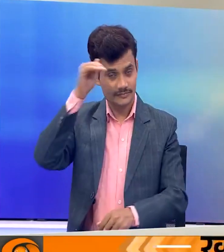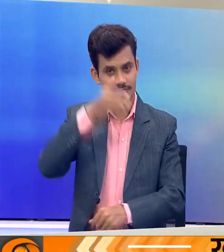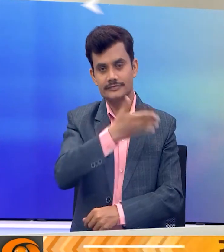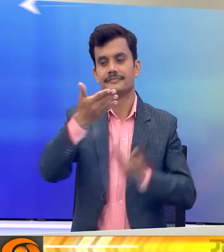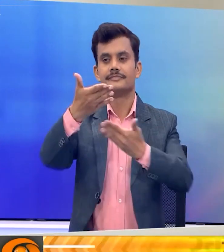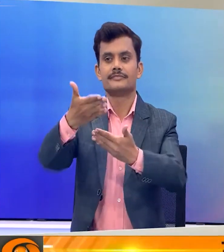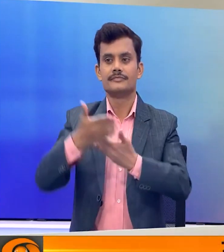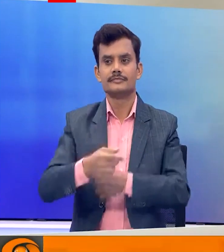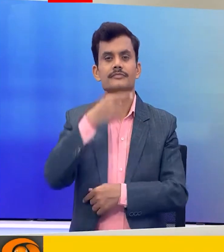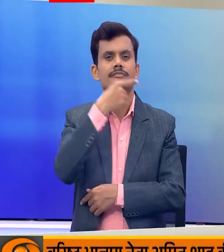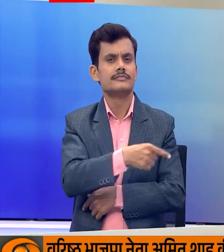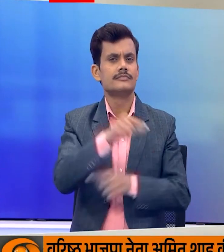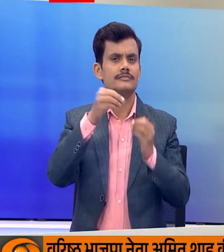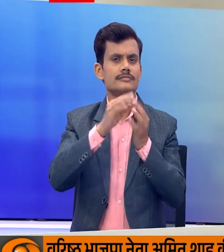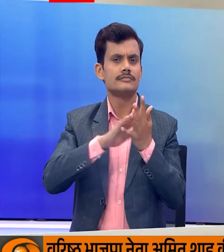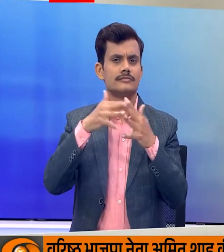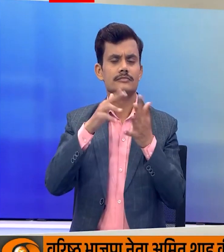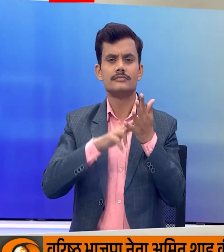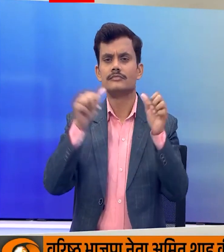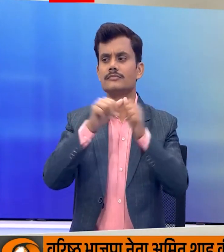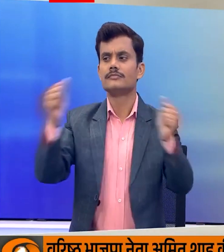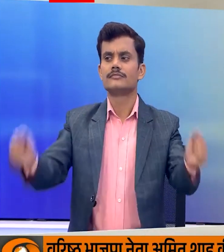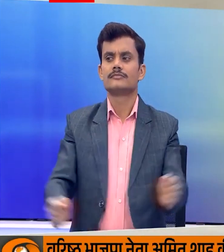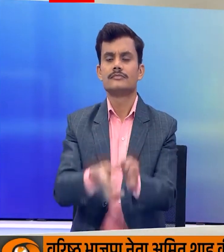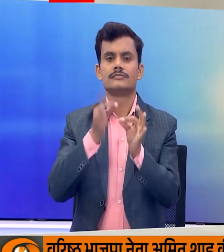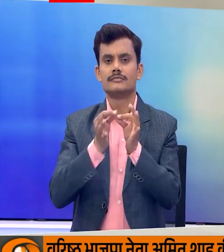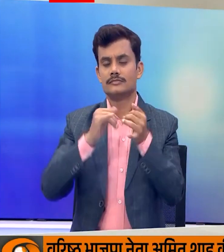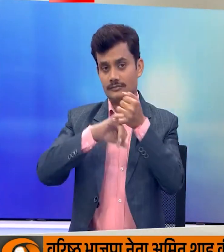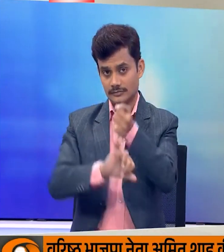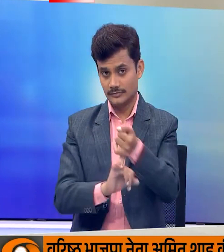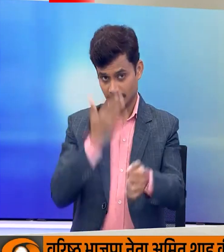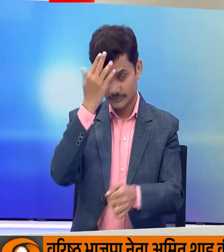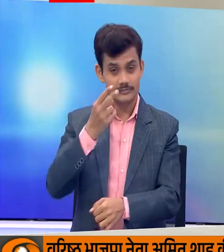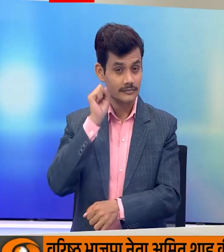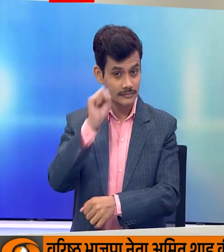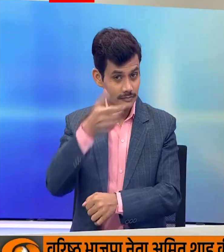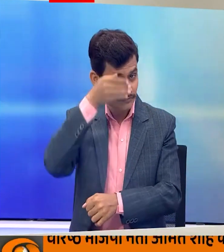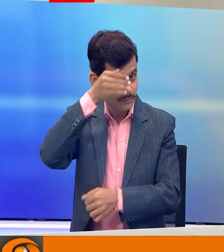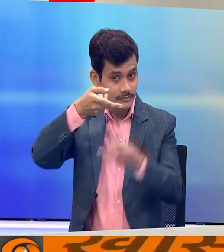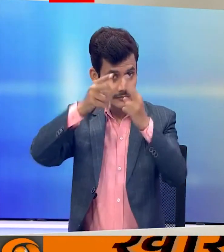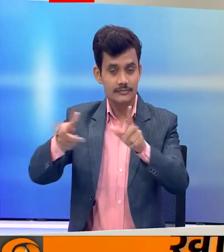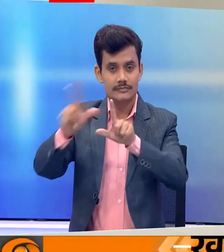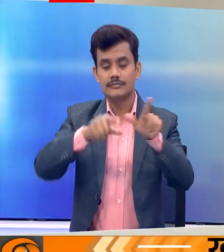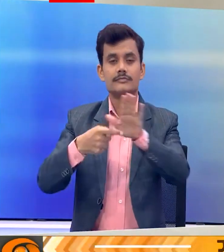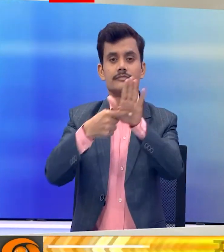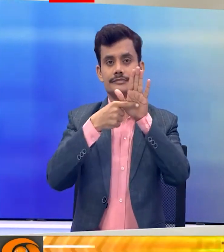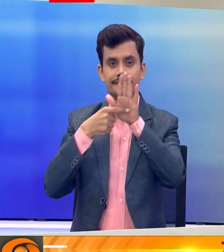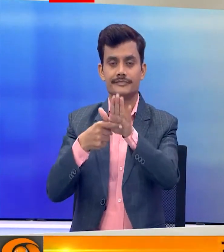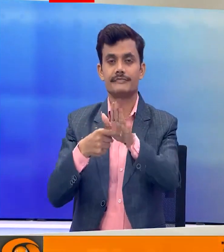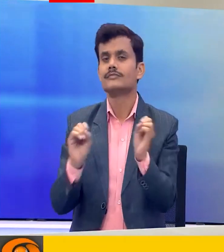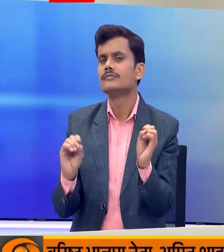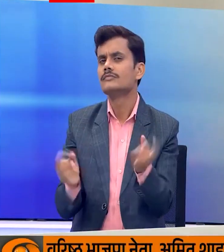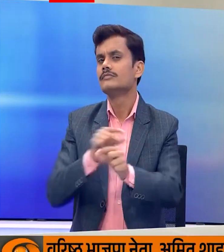अबी का स्वागत है मैं हूँ आपके साथ भावना नयर और मेरे साथ है मेरे सहियोगी शर्ट जो आप तक सांकेथिक भाशा में खबरे प्रस्तुत करेंगे